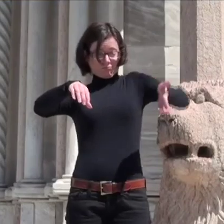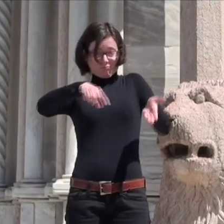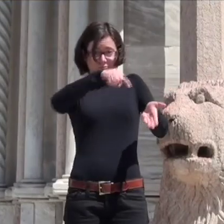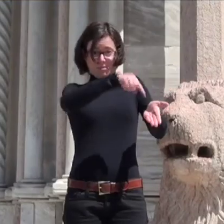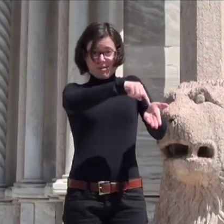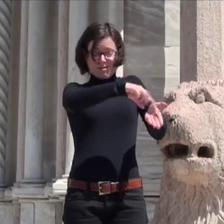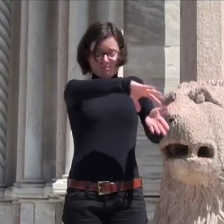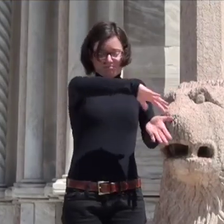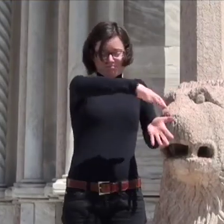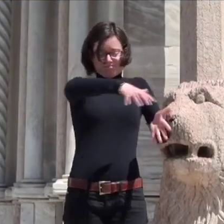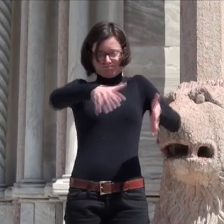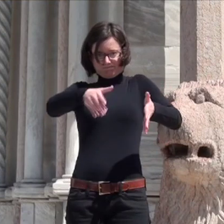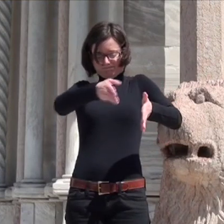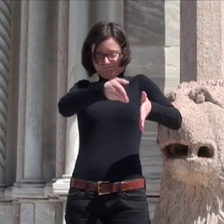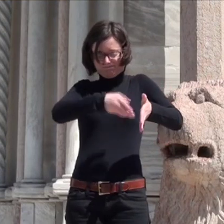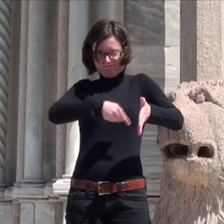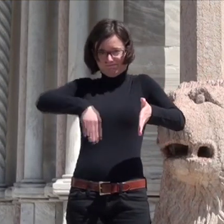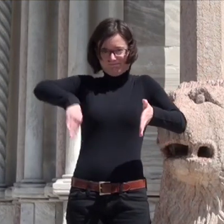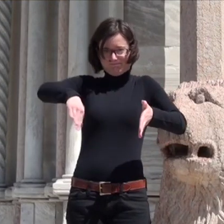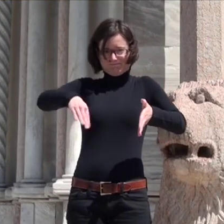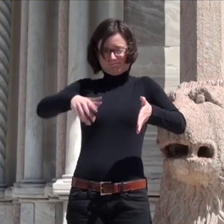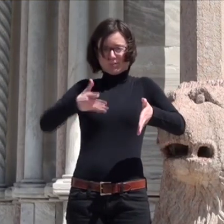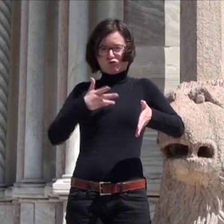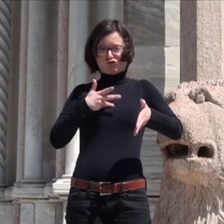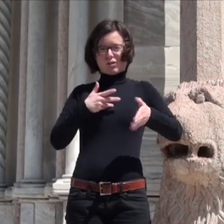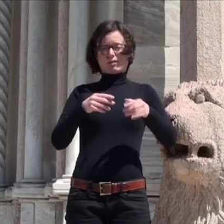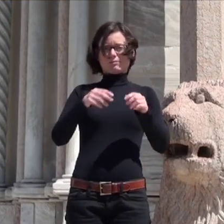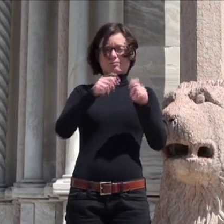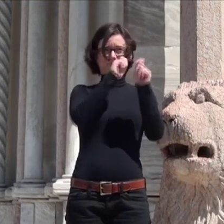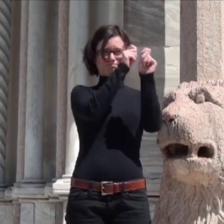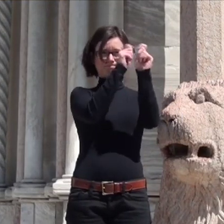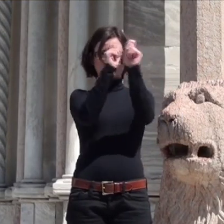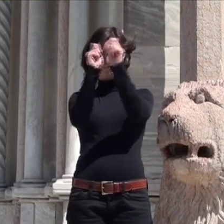Elemento decorativo presente anche sui fianchi e nella parte posteriore della costruzione.